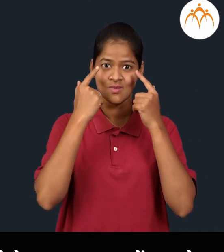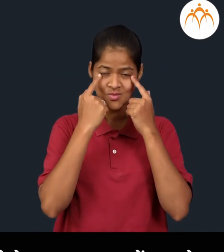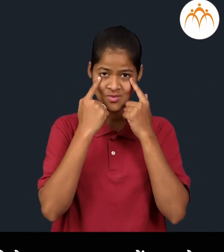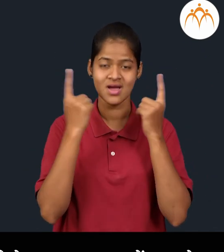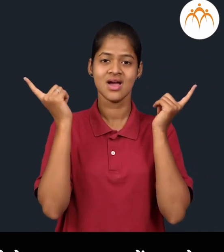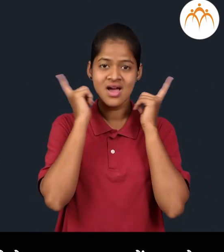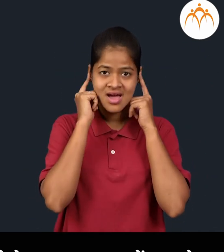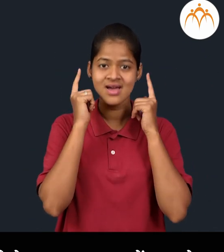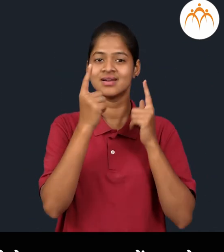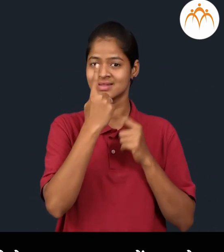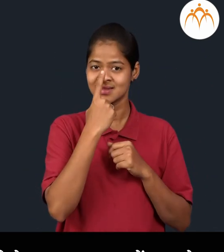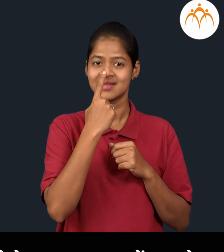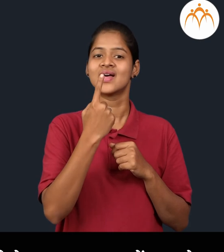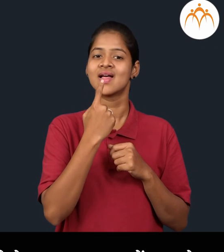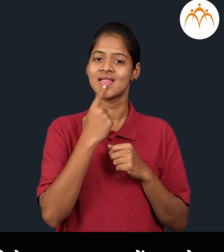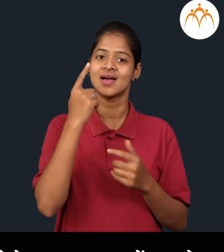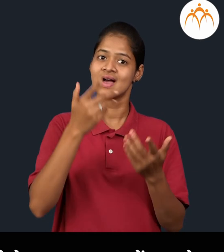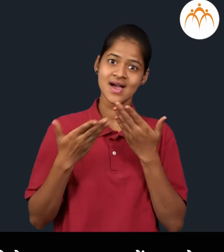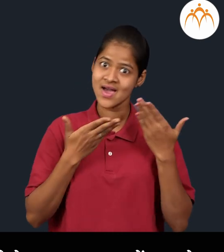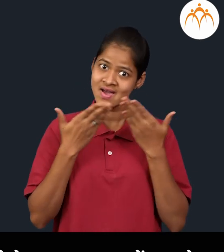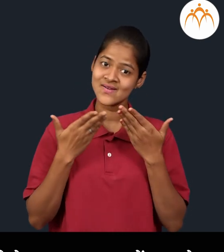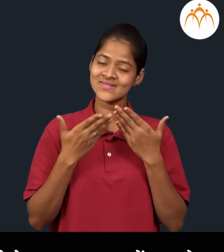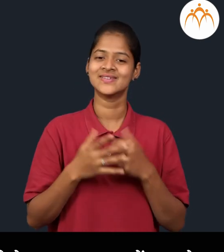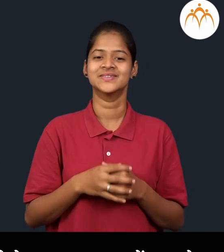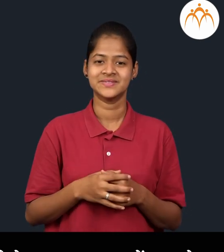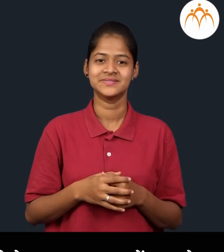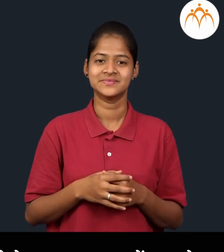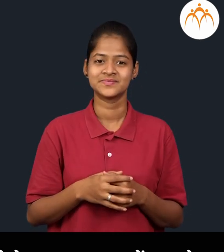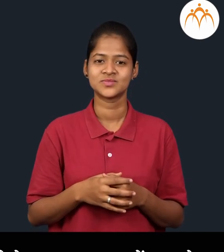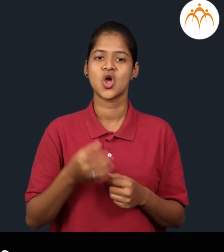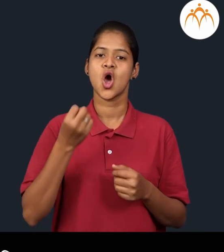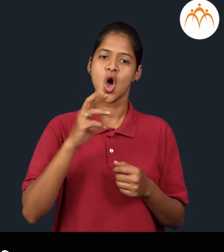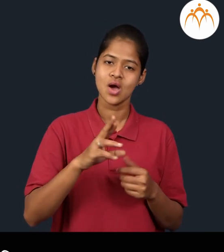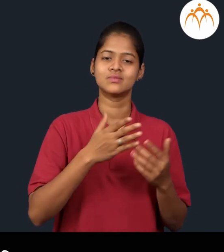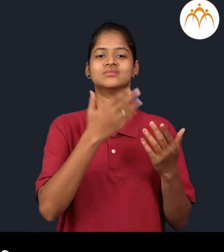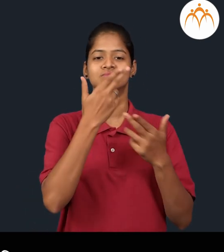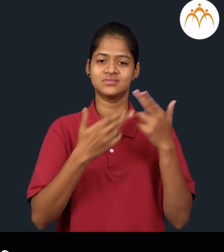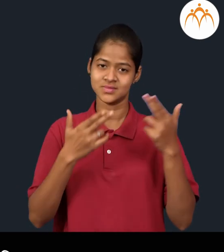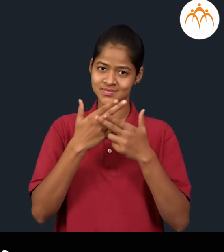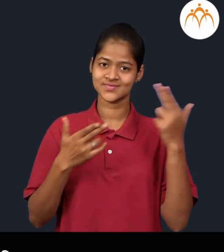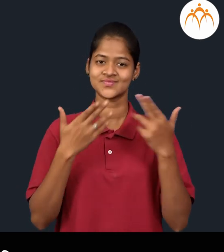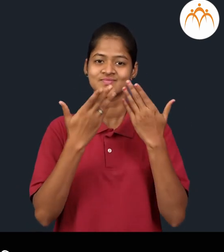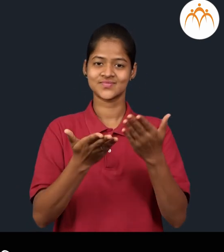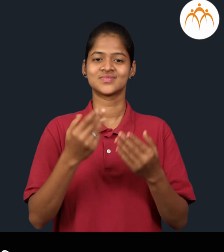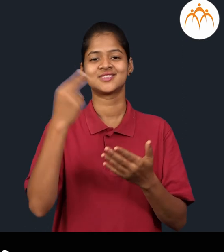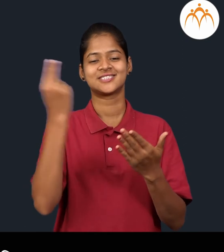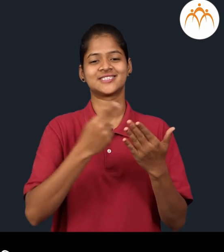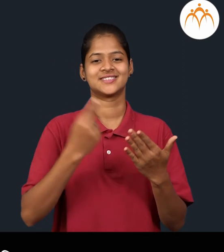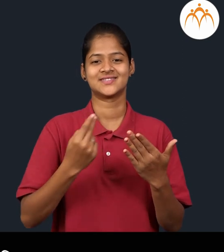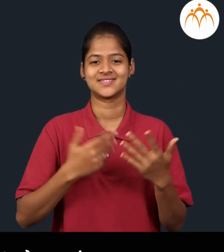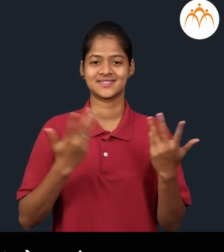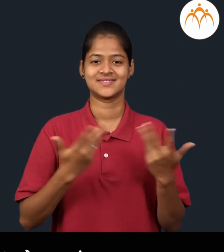धगानना डोले कान नाक तोंड आहे एका दिक कविता देऊन चित्र काड